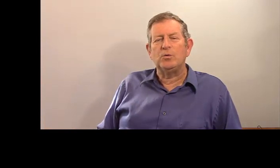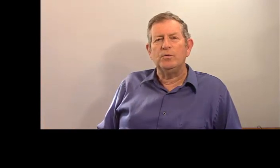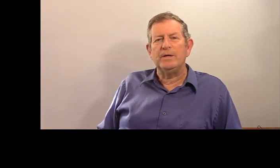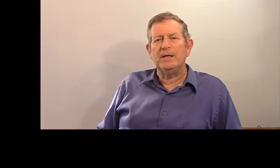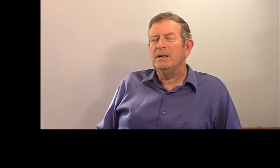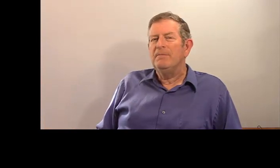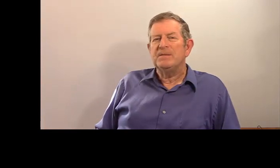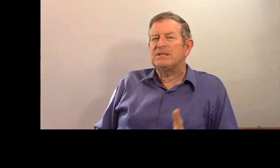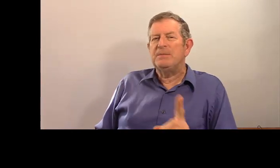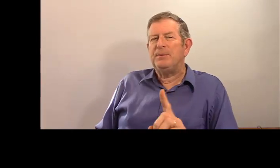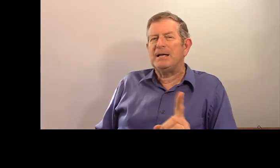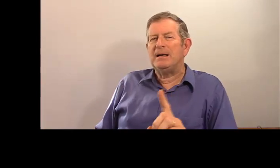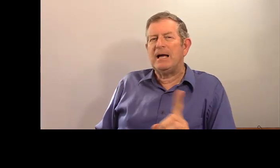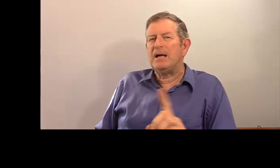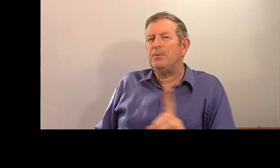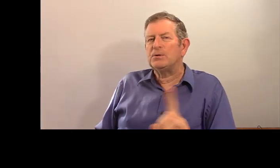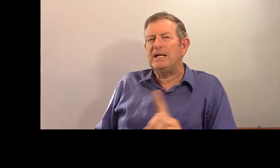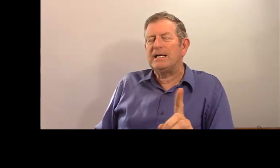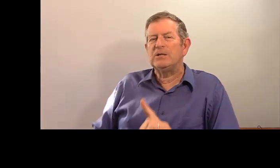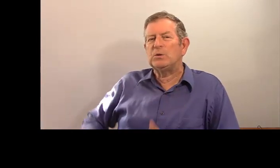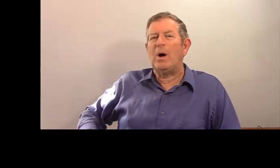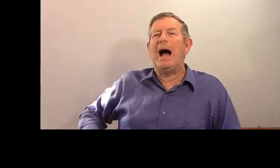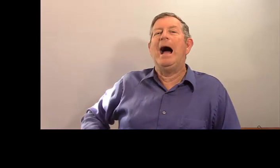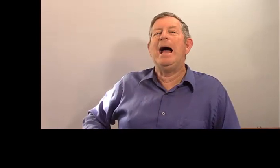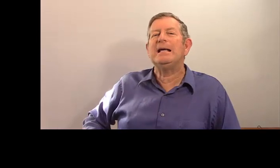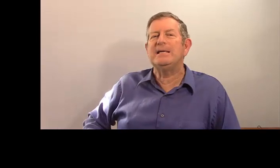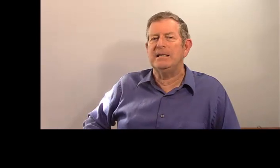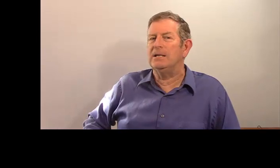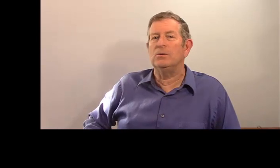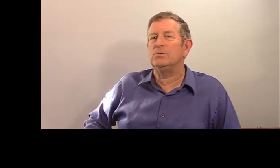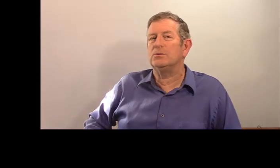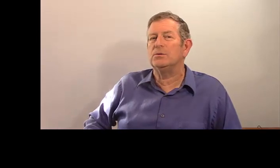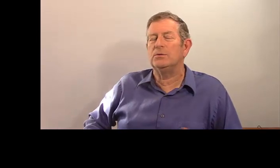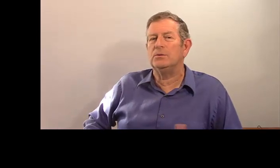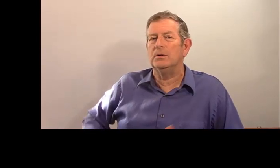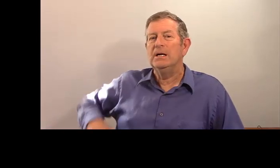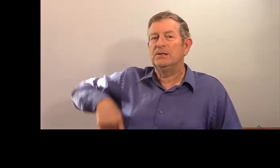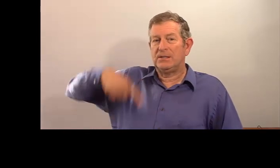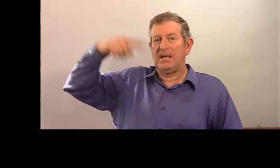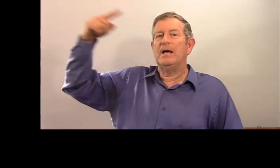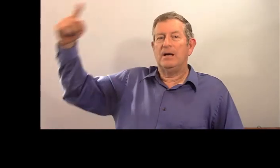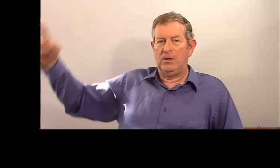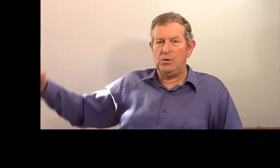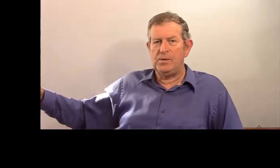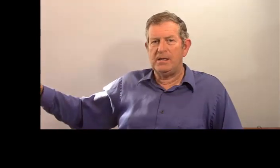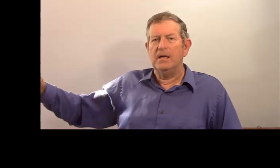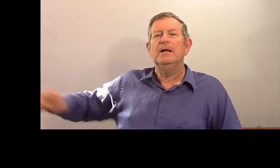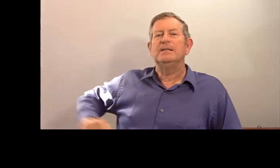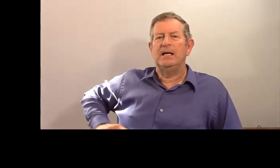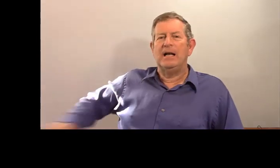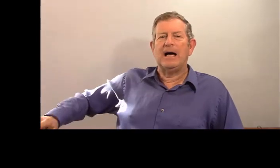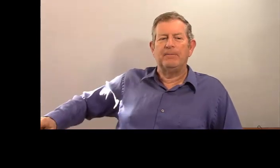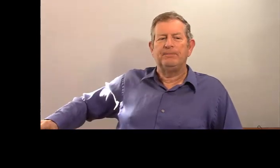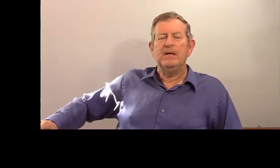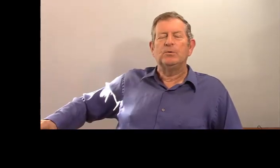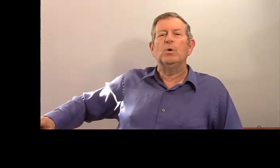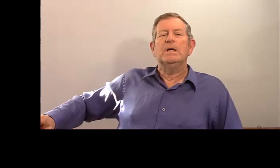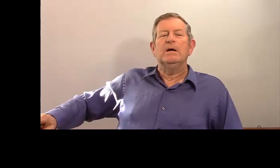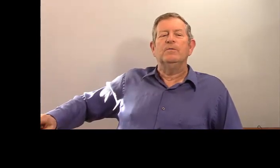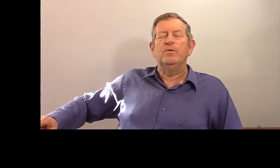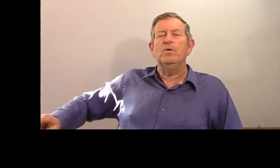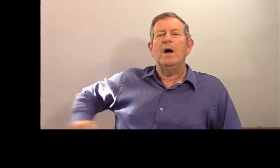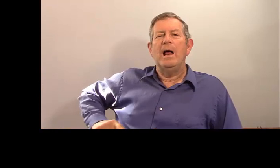lui trouvez ? Ce n'est pas la réponse à la question à qui. Non, non, non, non, non. Ce serait lui. C'est là.